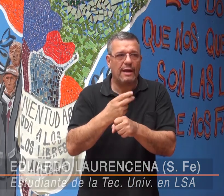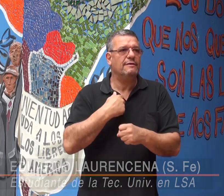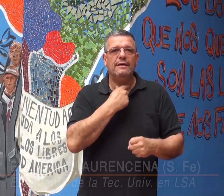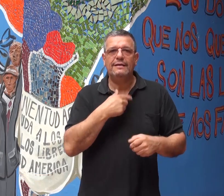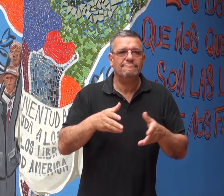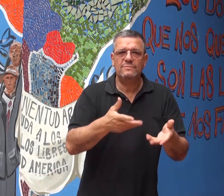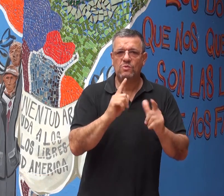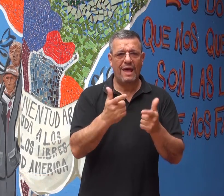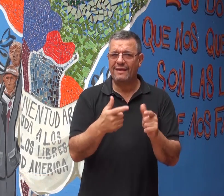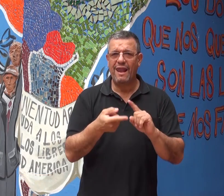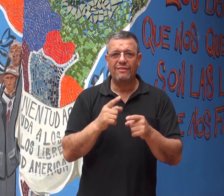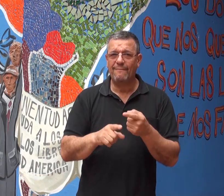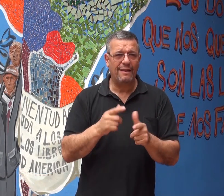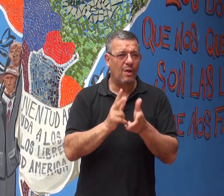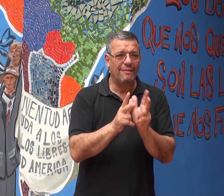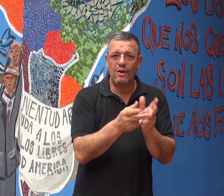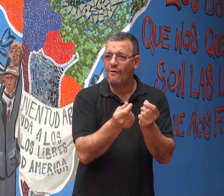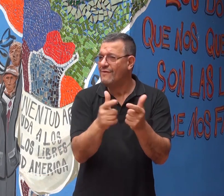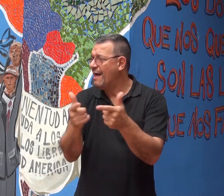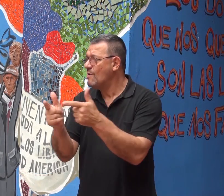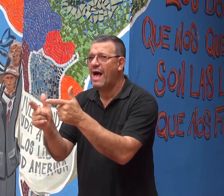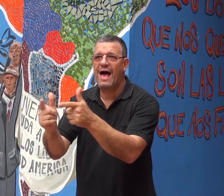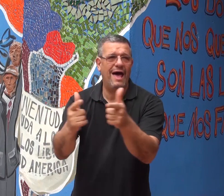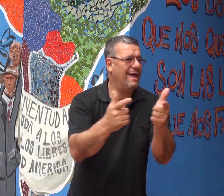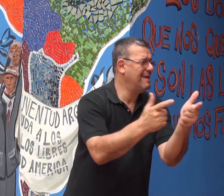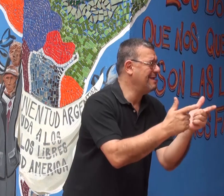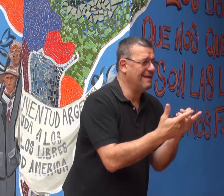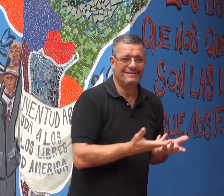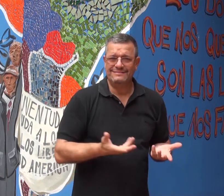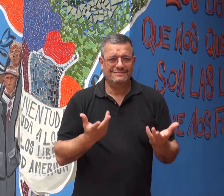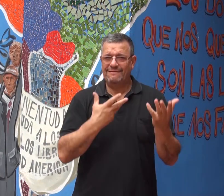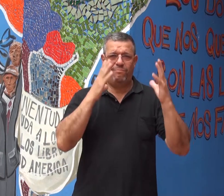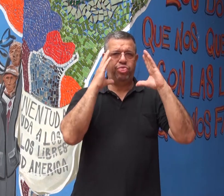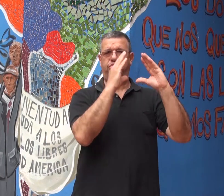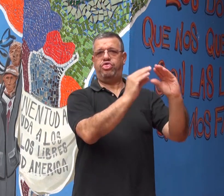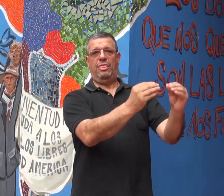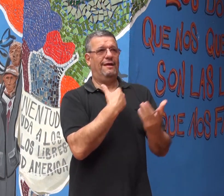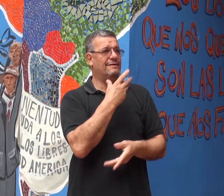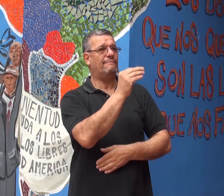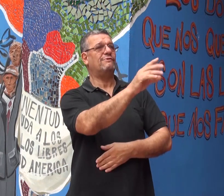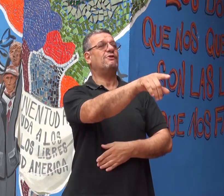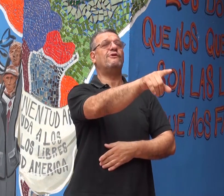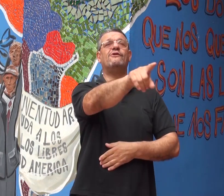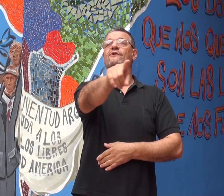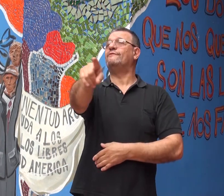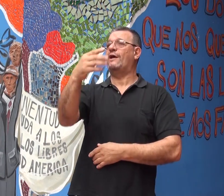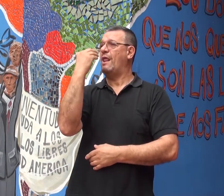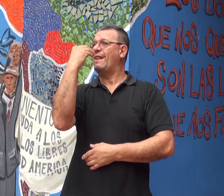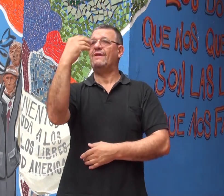posibilidad de volver a acceder al secundario porque no había intérpretes, no era fácil encontrar, no había en ninguna parte. Todos eran en una lengua